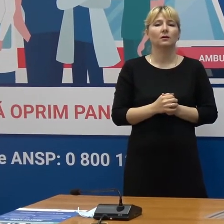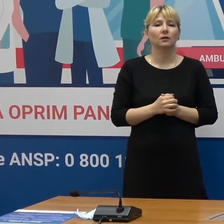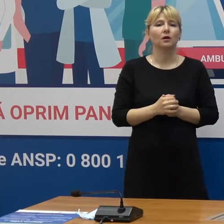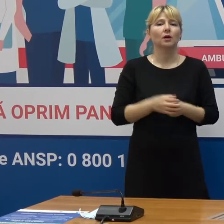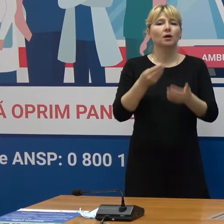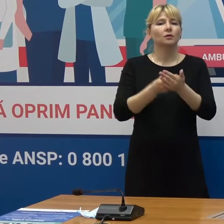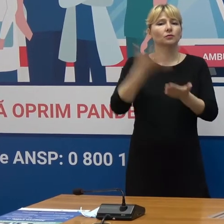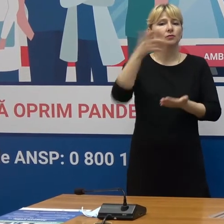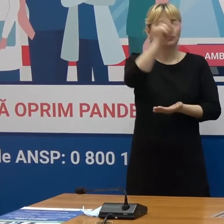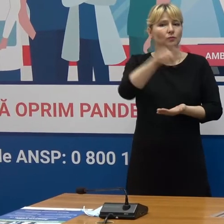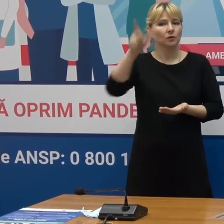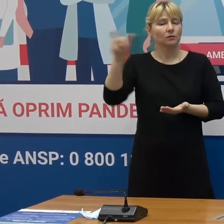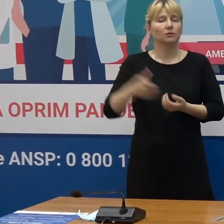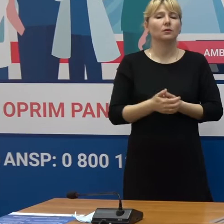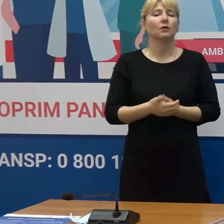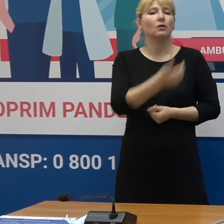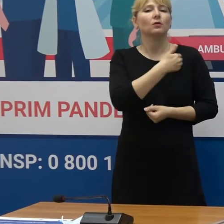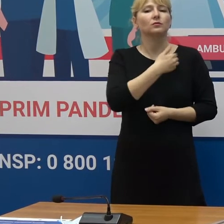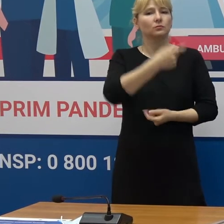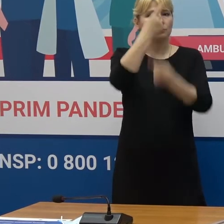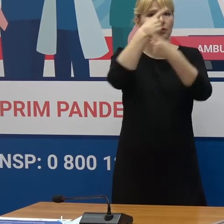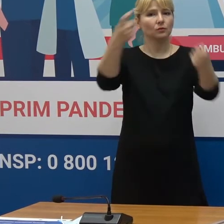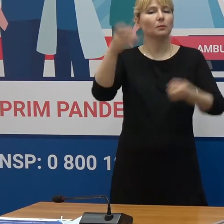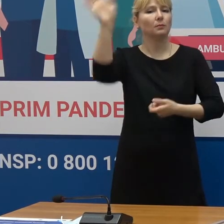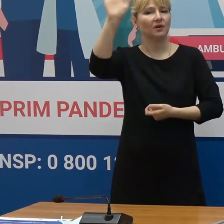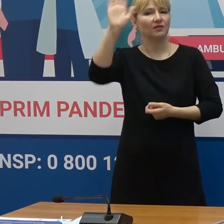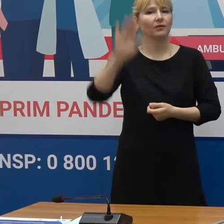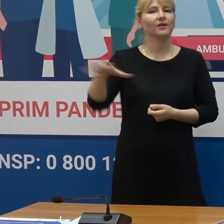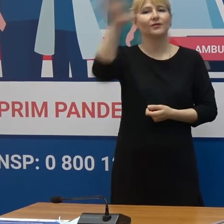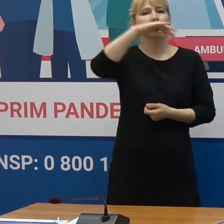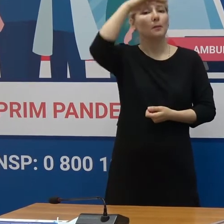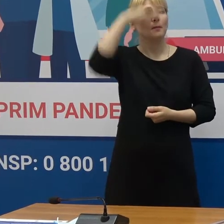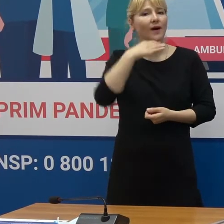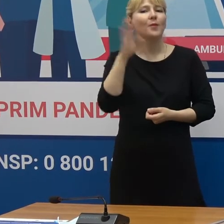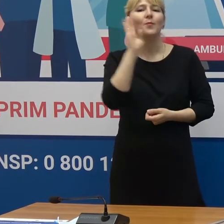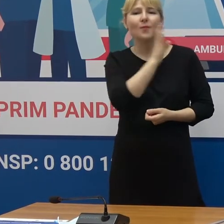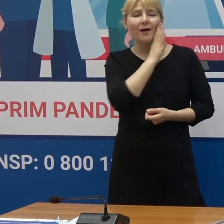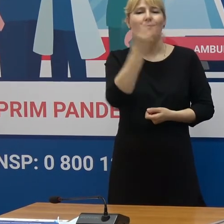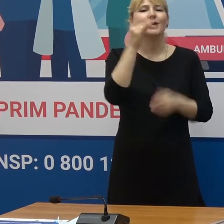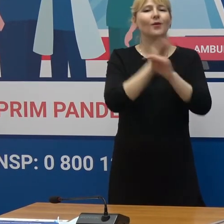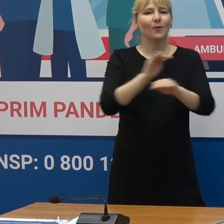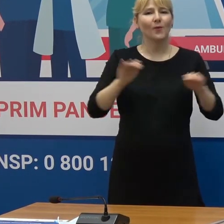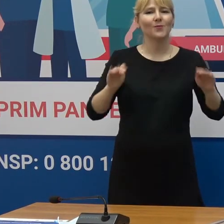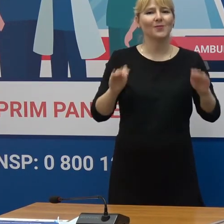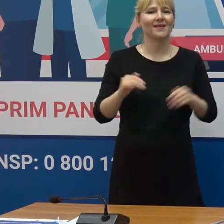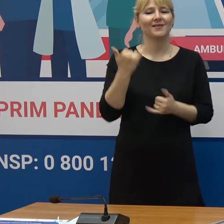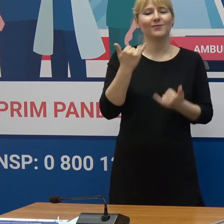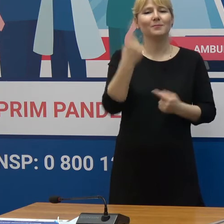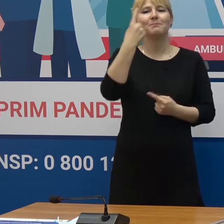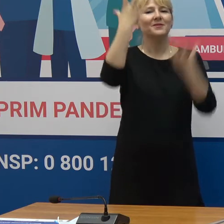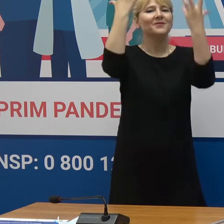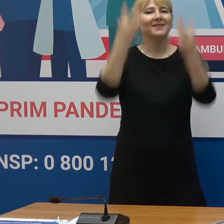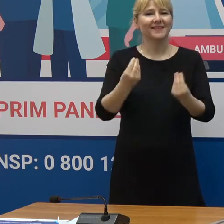Stimată audiență, venim cu un mesaj de salut pentru toți părinții, pentru toți copiii din țară cu prima zi de